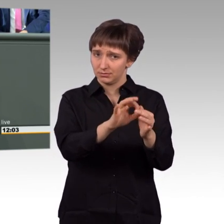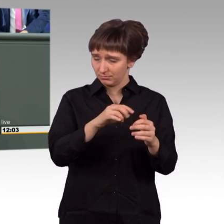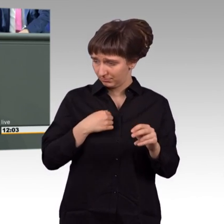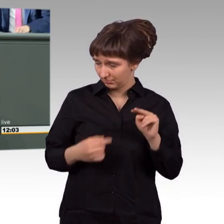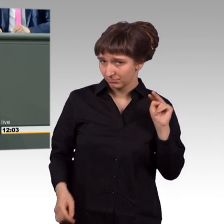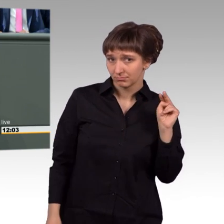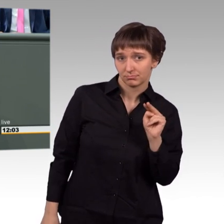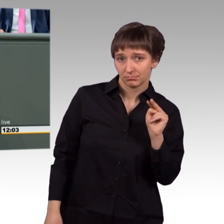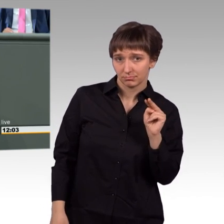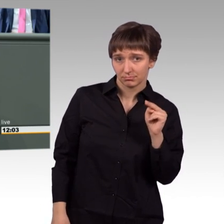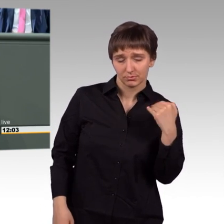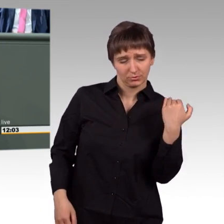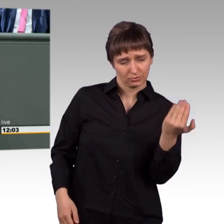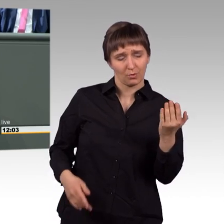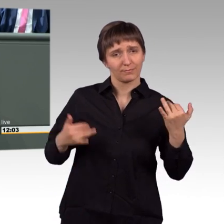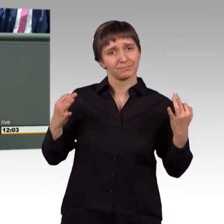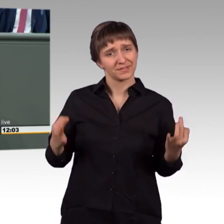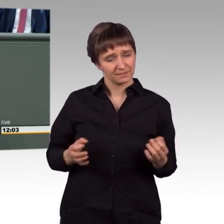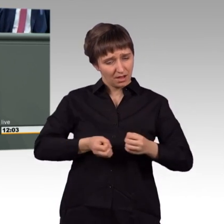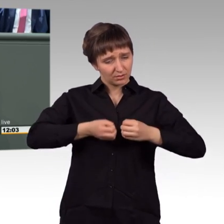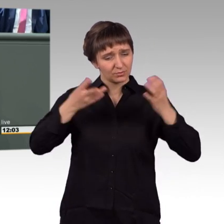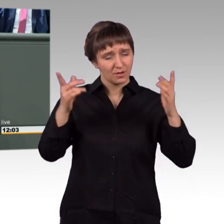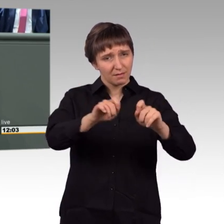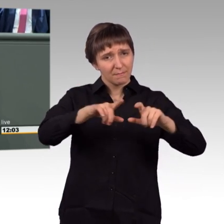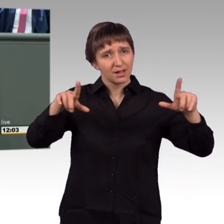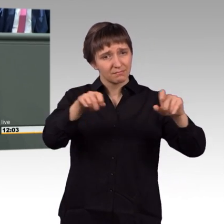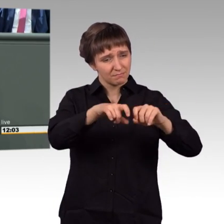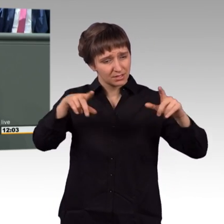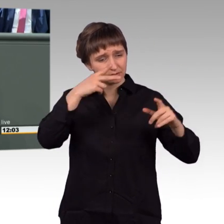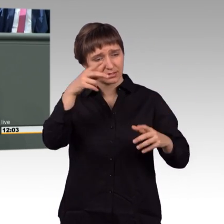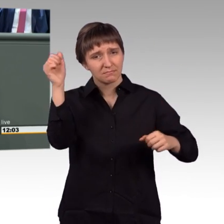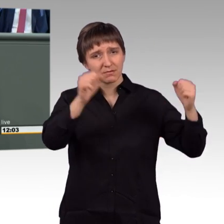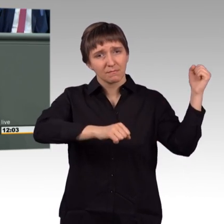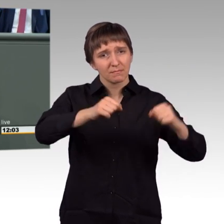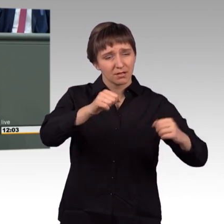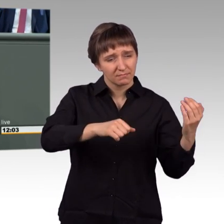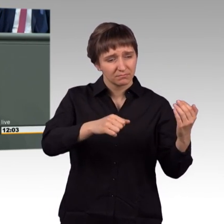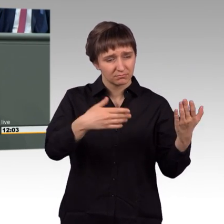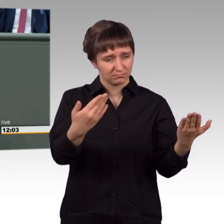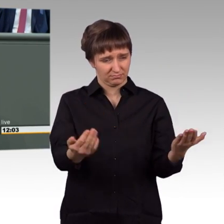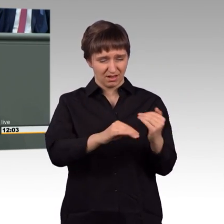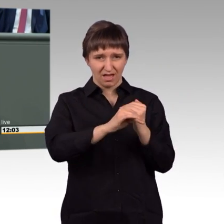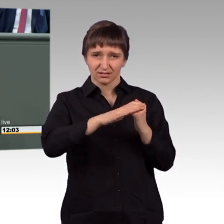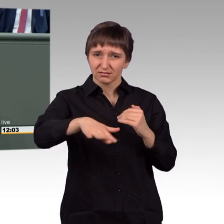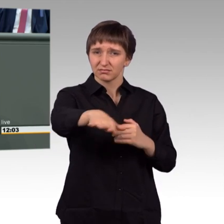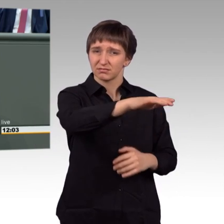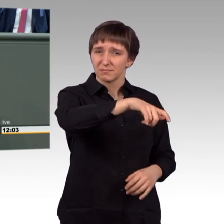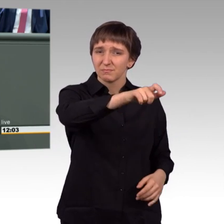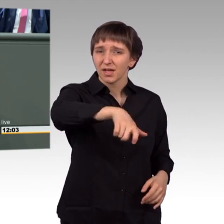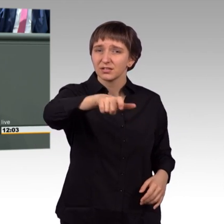gerade in diesen Tagen sehen, wie sollen denn die Menschen in diesem Land an eine Zukunft mit Assad glauben?